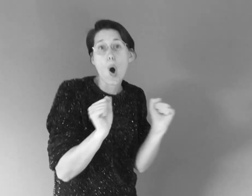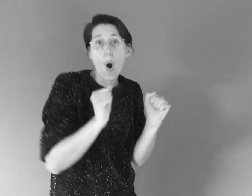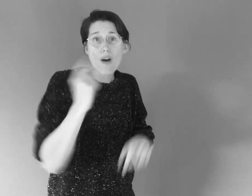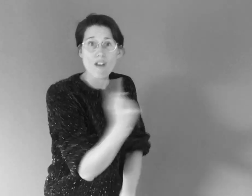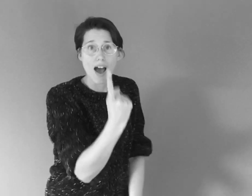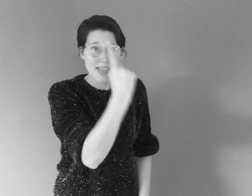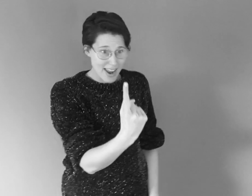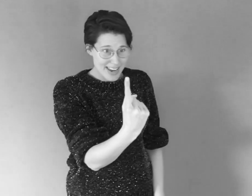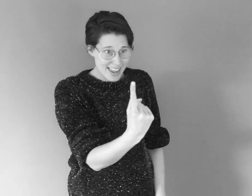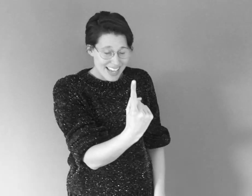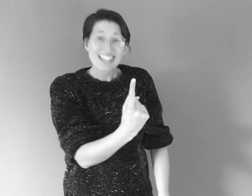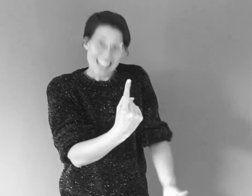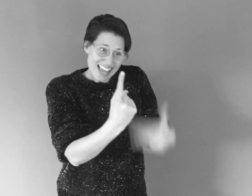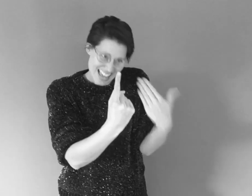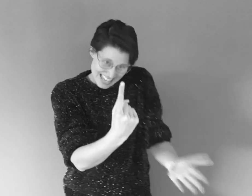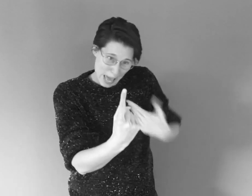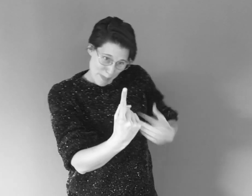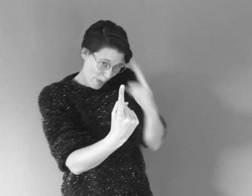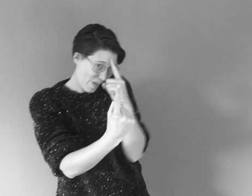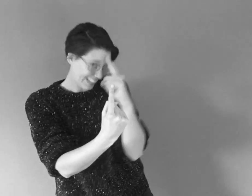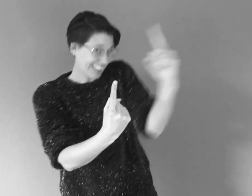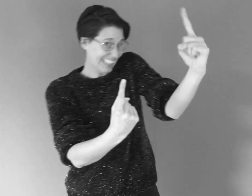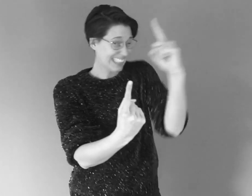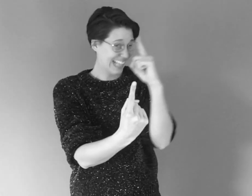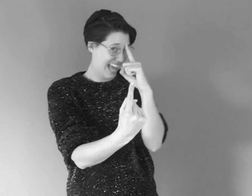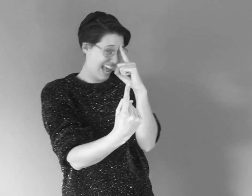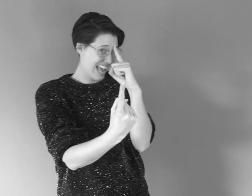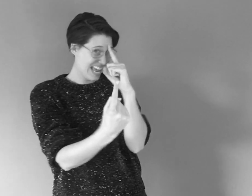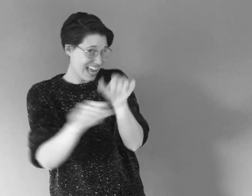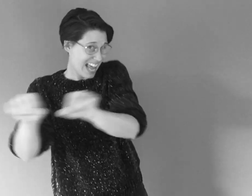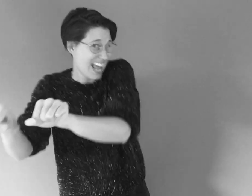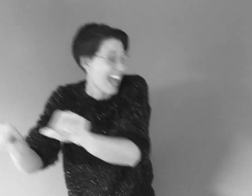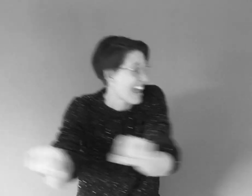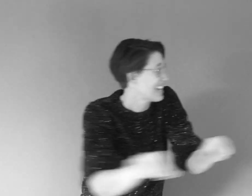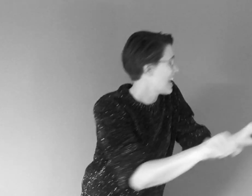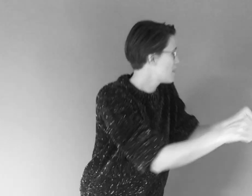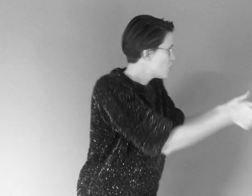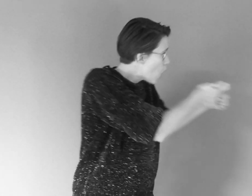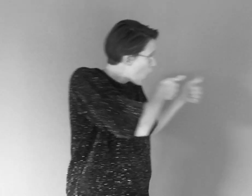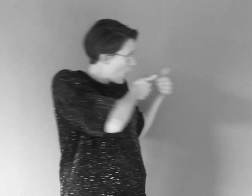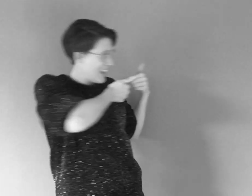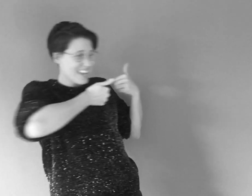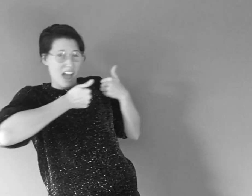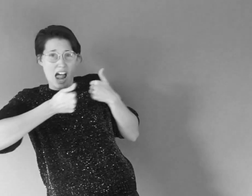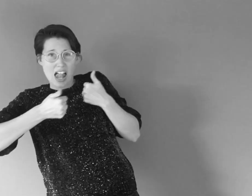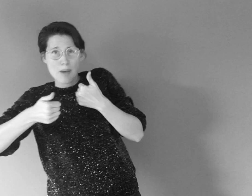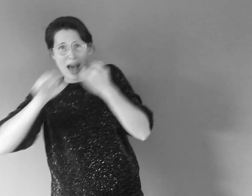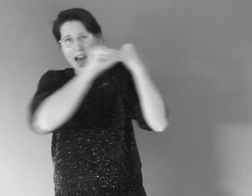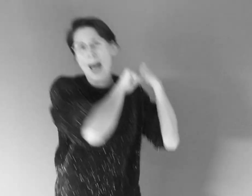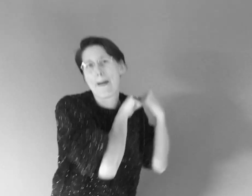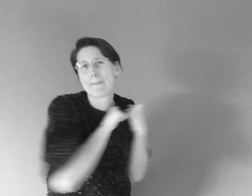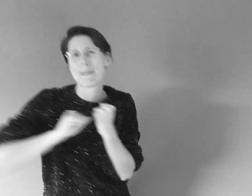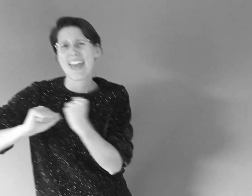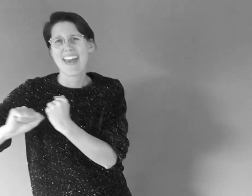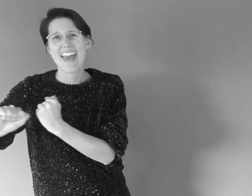of alleen is, ik heb een idee, ik neem jullie allemaal mee.